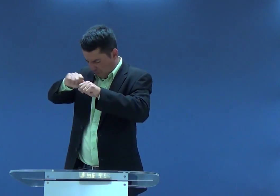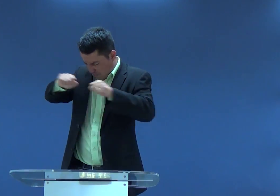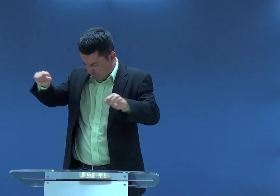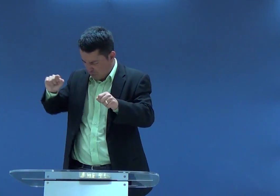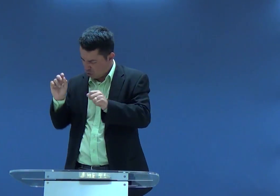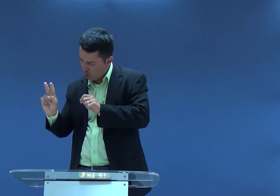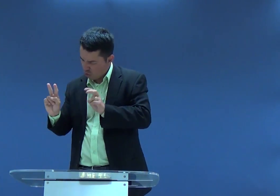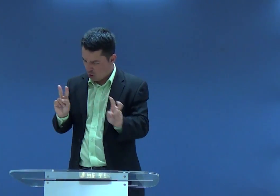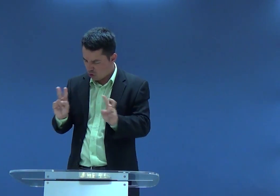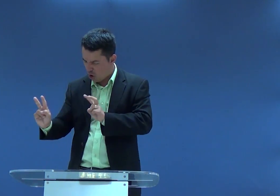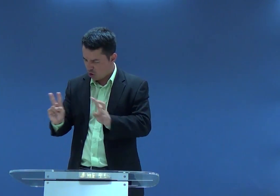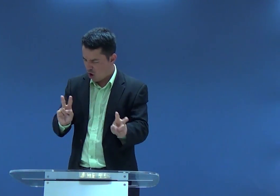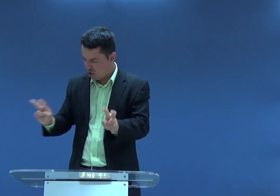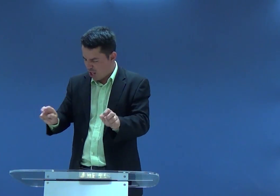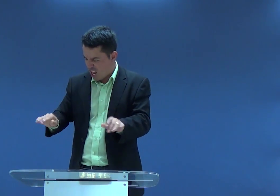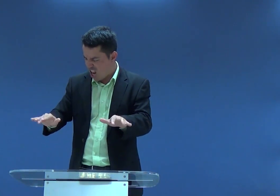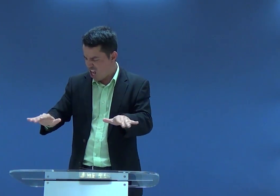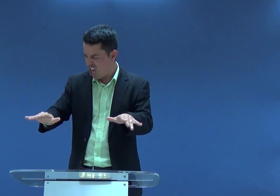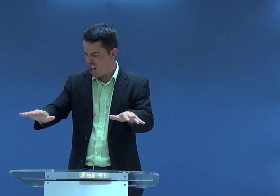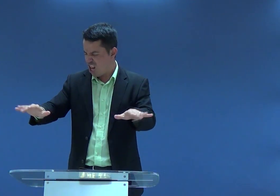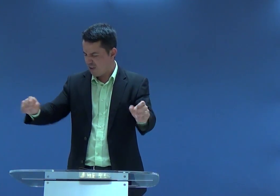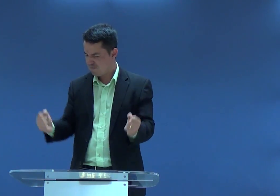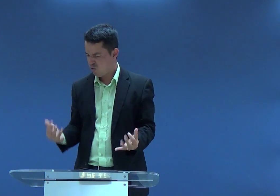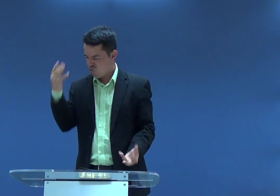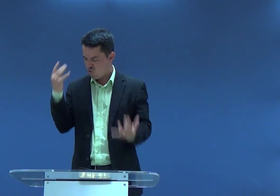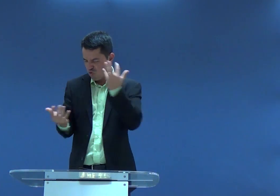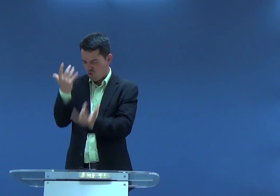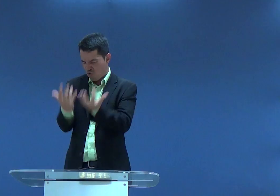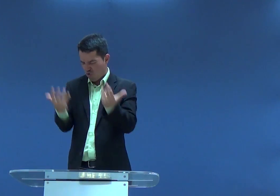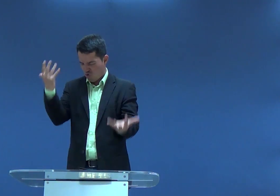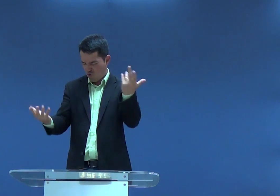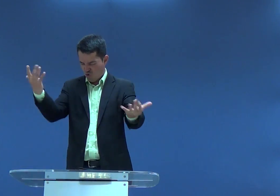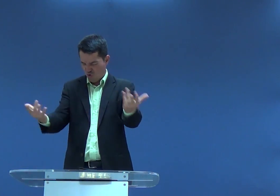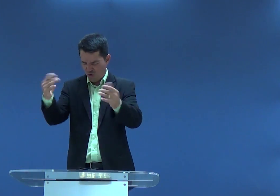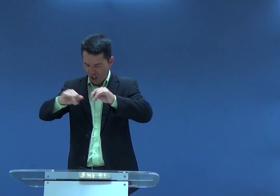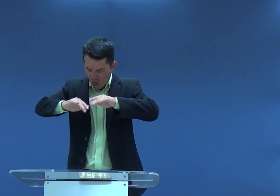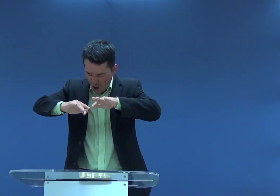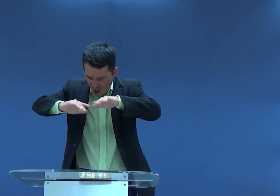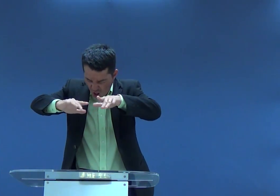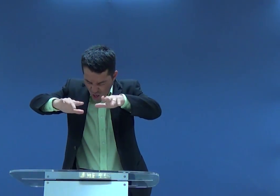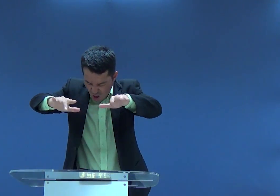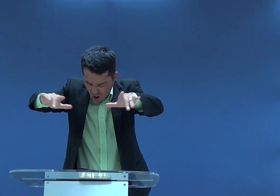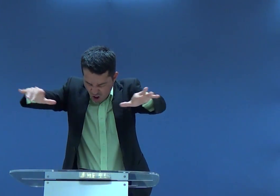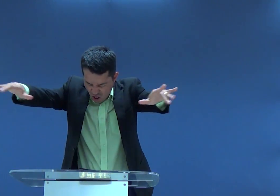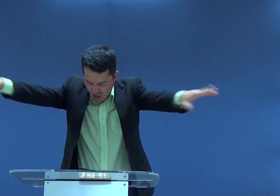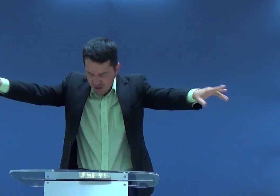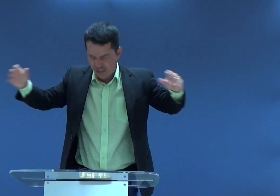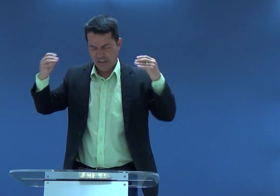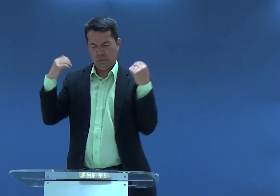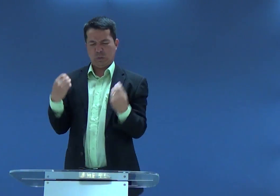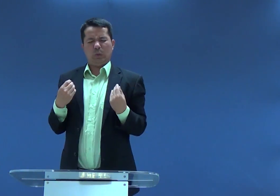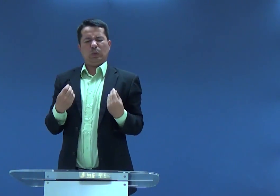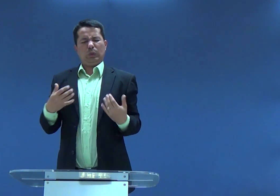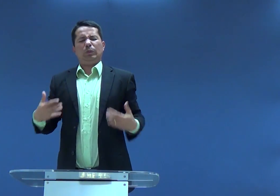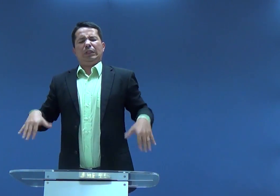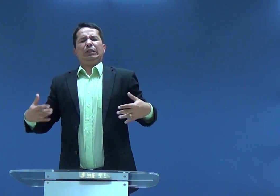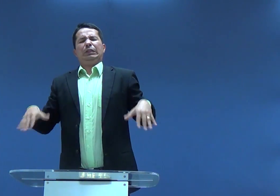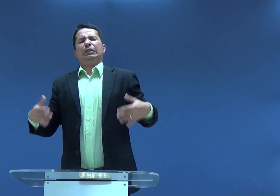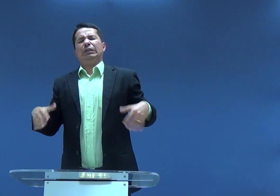pegou raposos, uniu elas pelos rabos, de ouro, foram as plantações, tantas coisas, como que essas